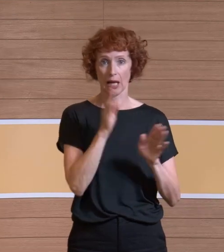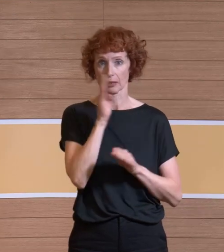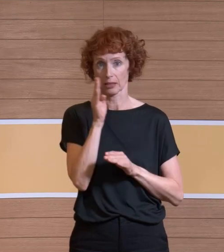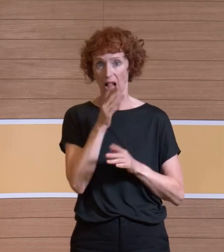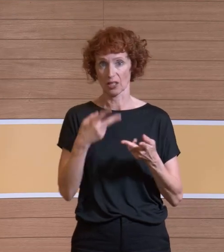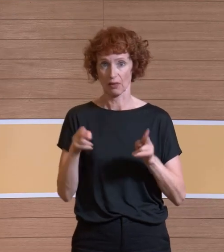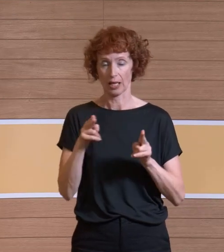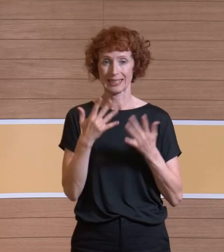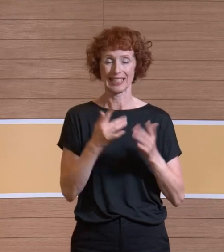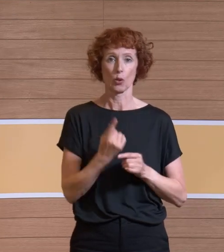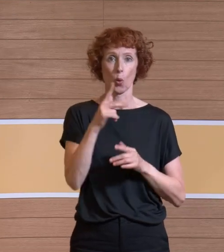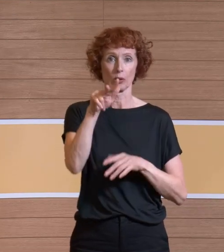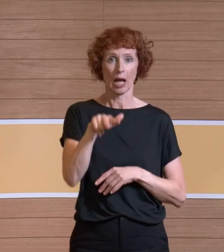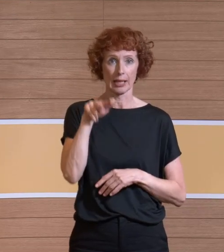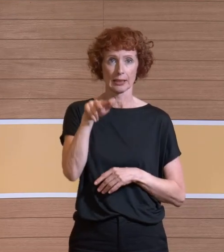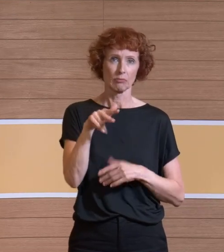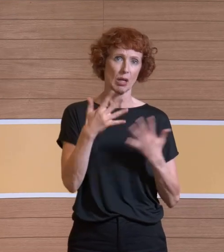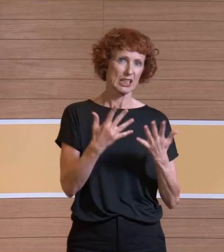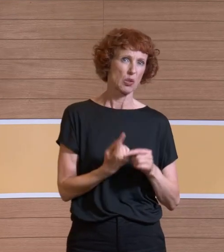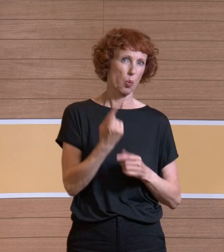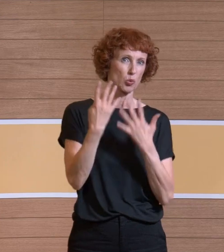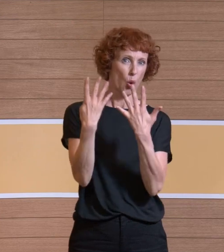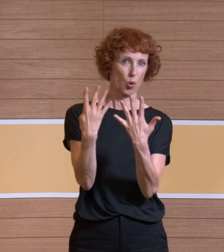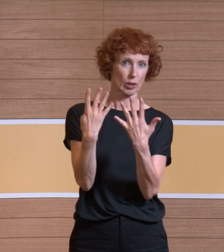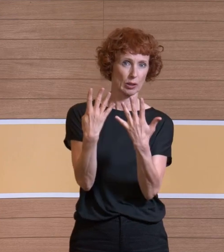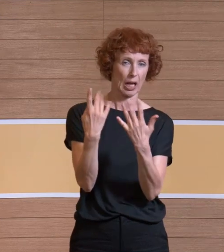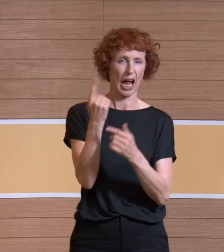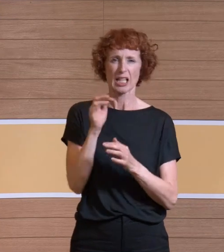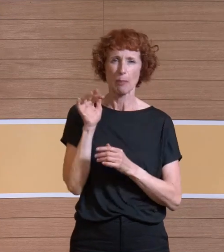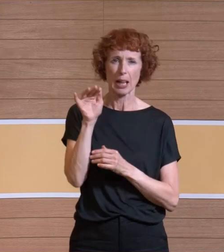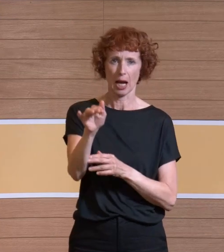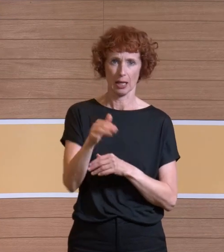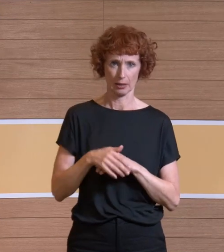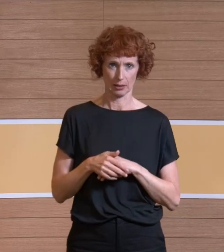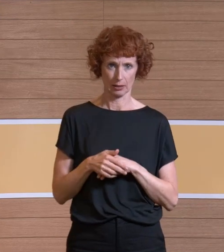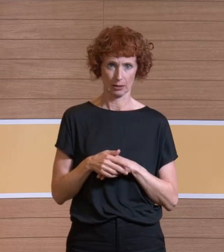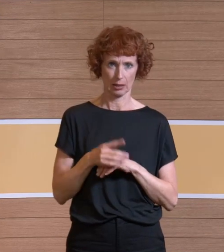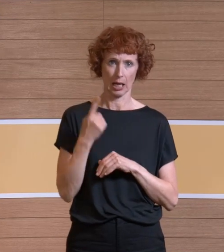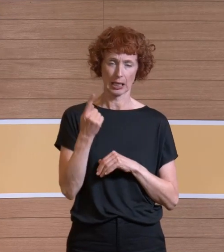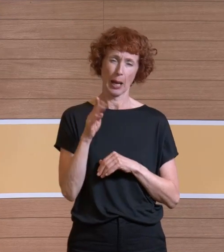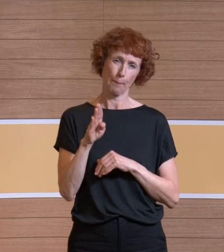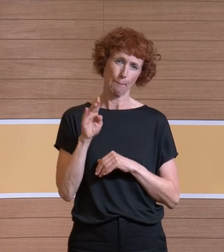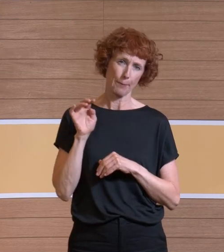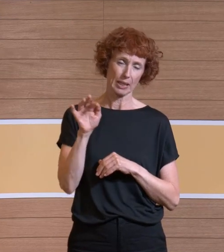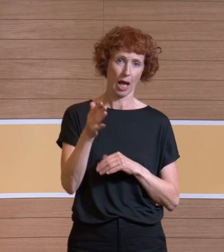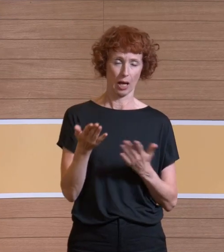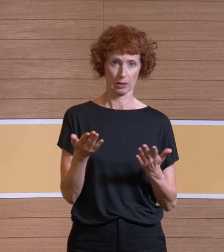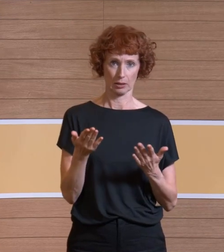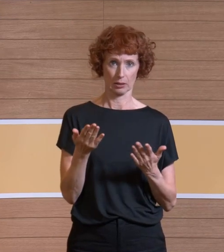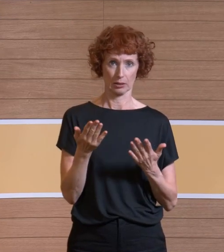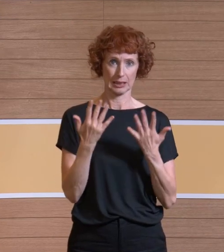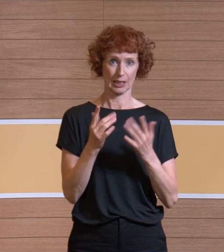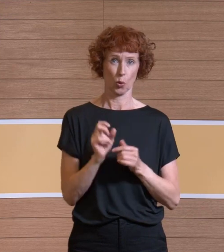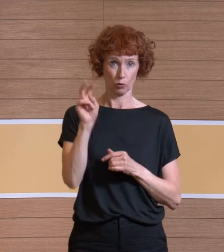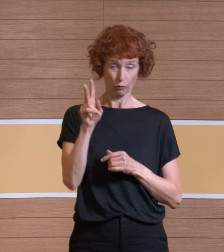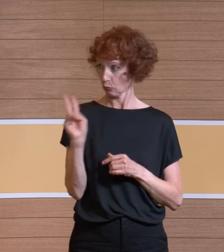13, also 10 hoch 9 ist eine Milliarde, ja, also ist eine Billiarde, ist 10 hoch 12,